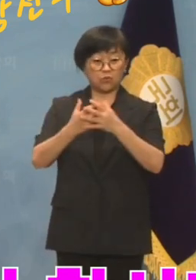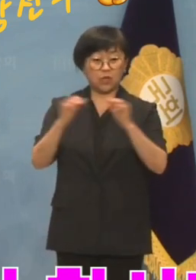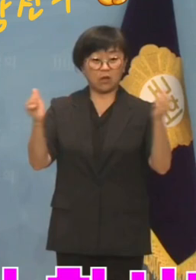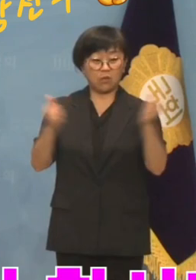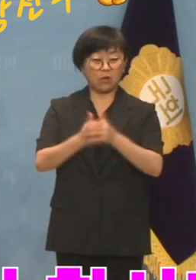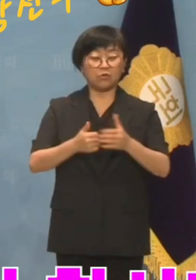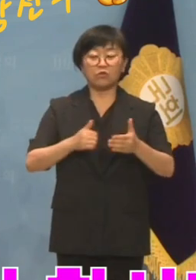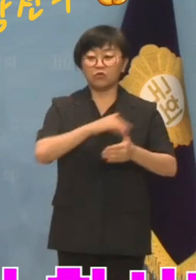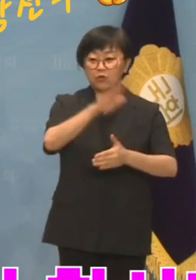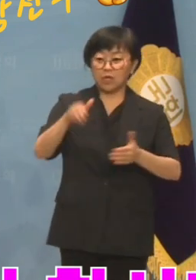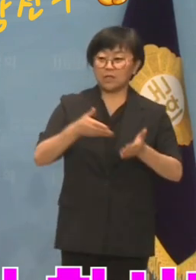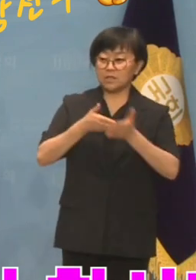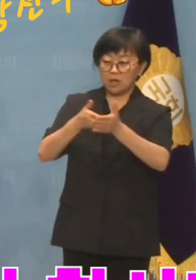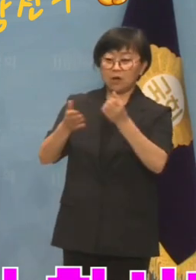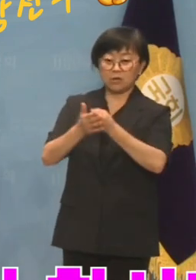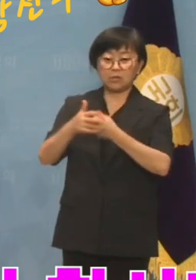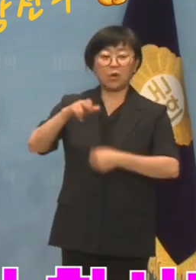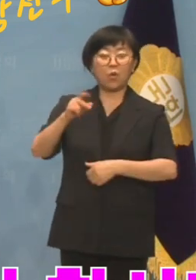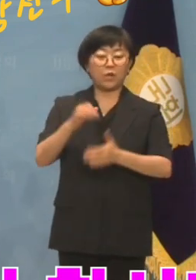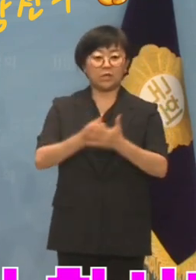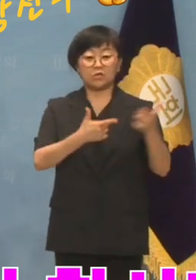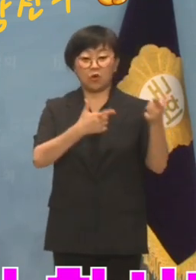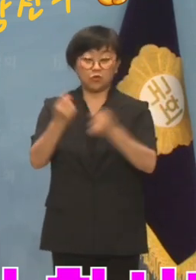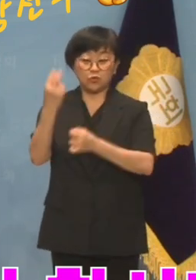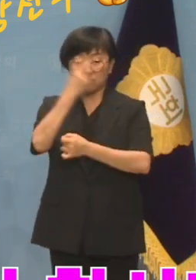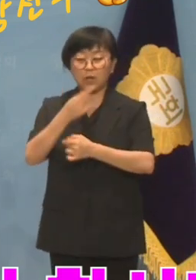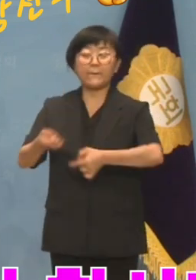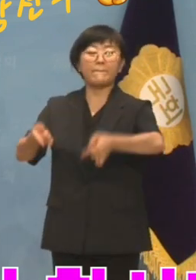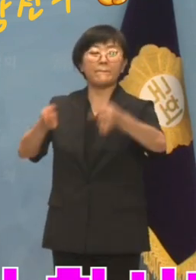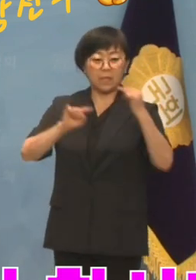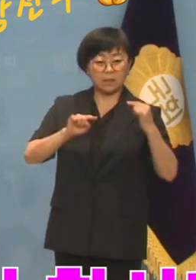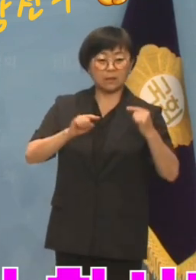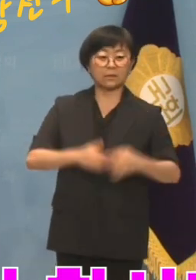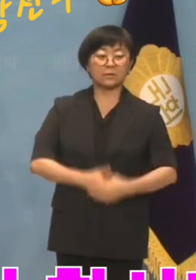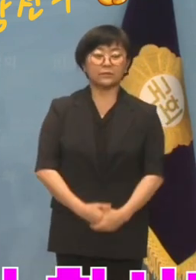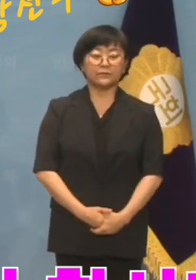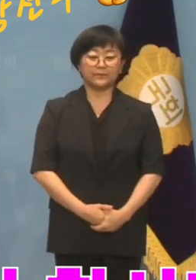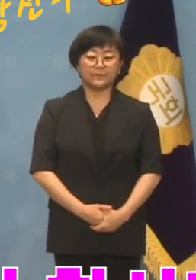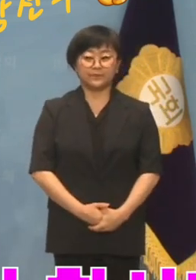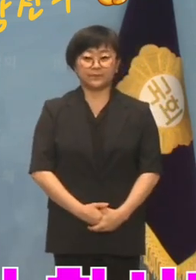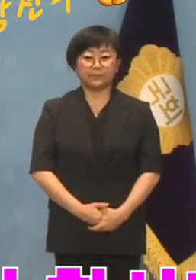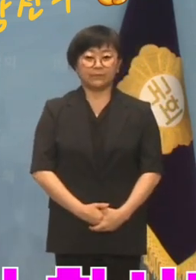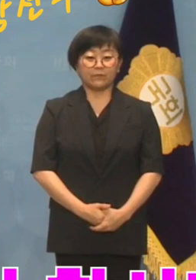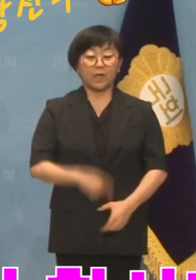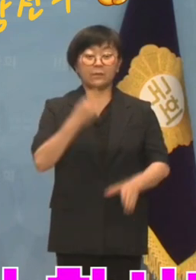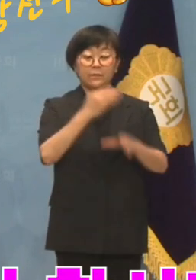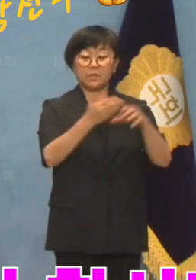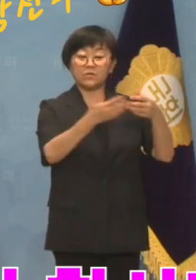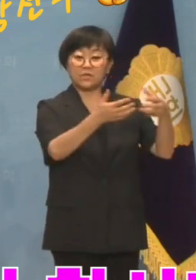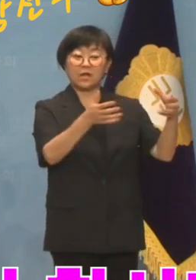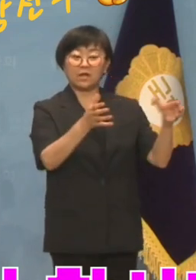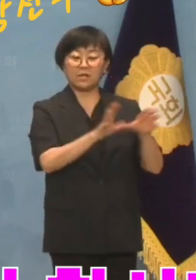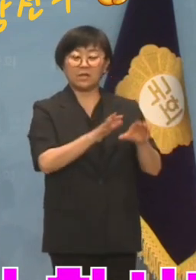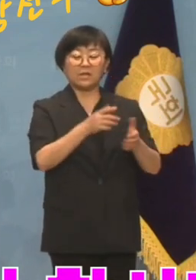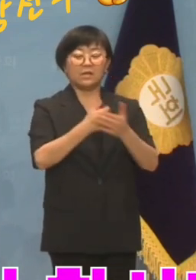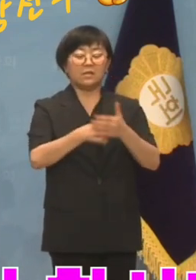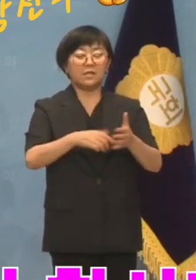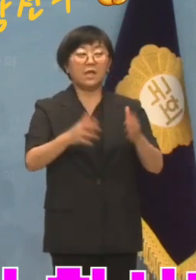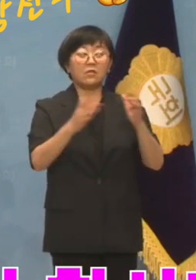우리 당이 제안한 코인 보유 전수조사에 응하십시오. 더불어민주당은